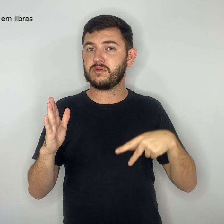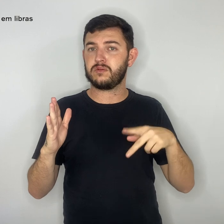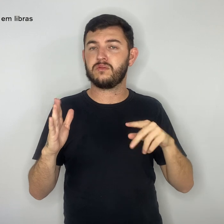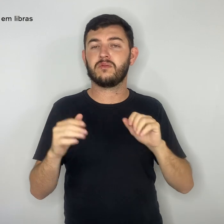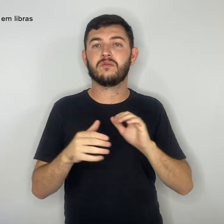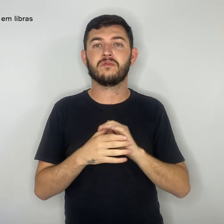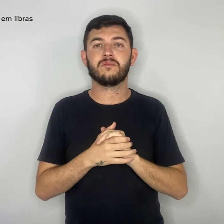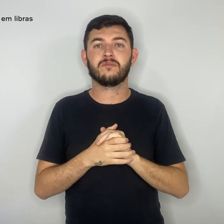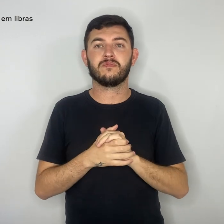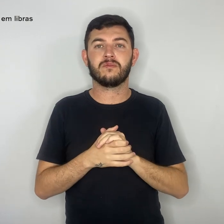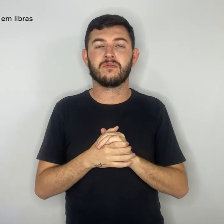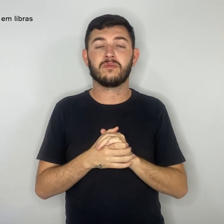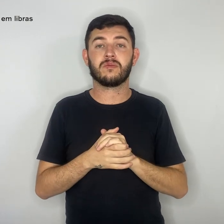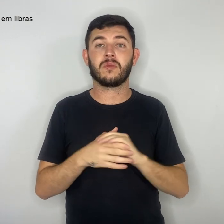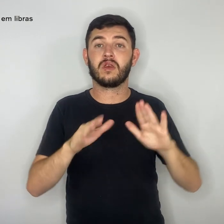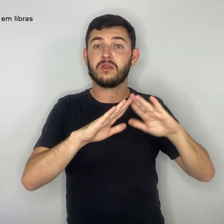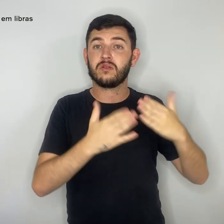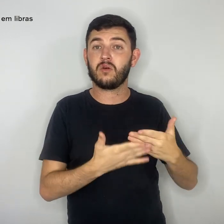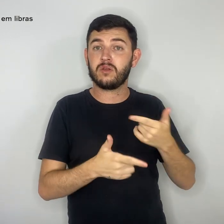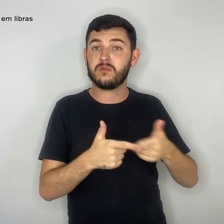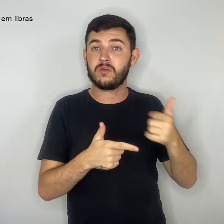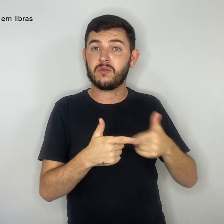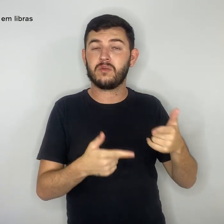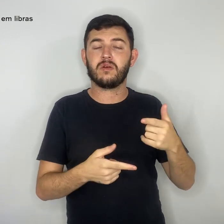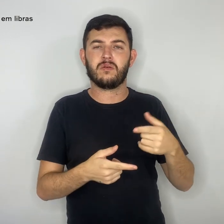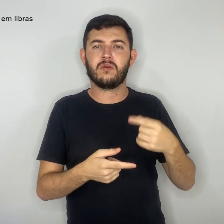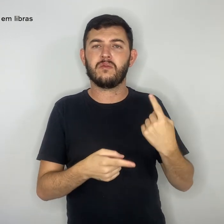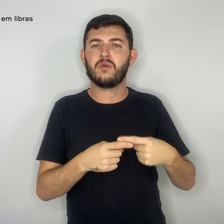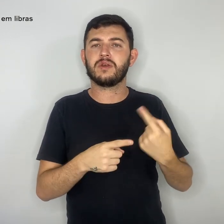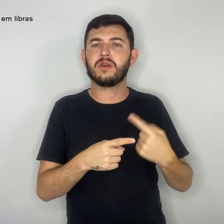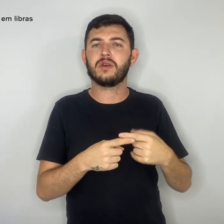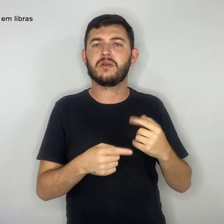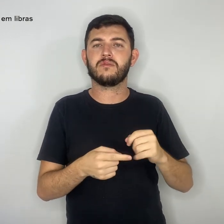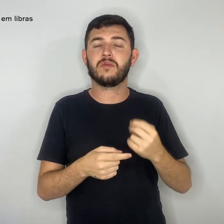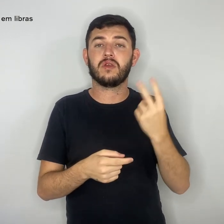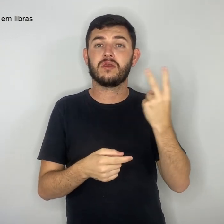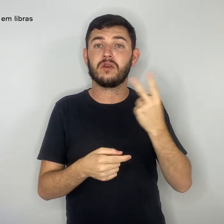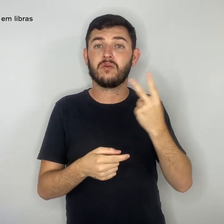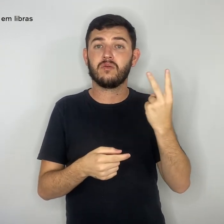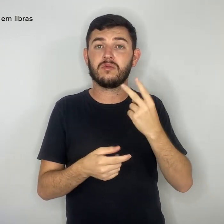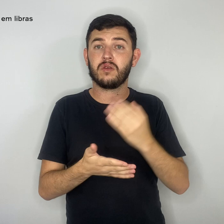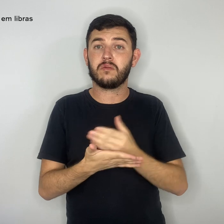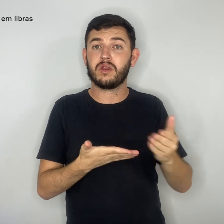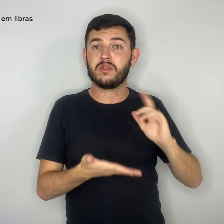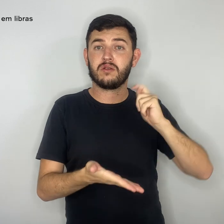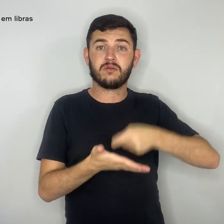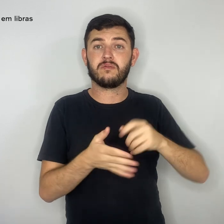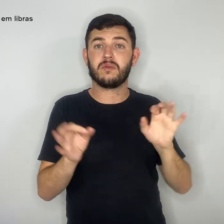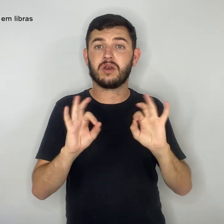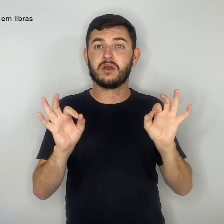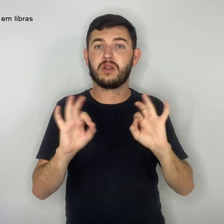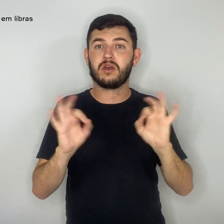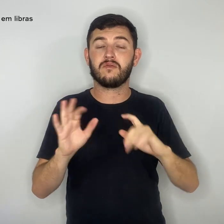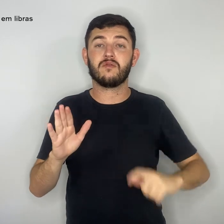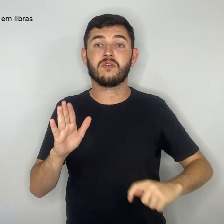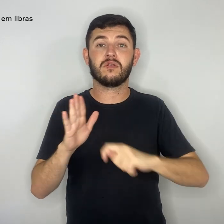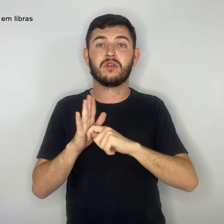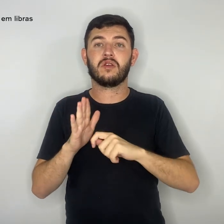falta da segunda parcela do PDAF foram denunciados no jornal DFTV, primeira